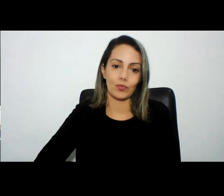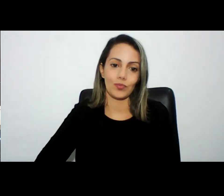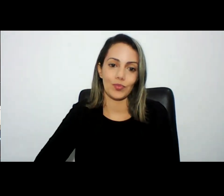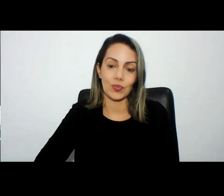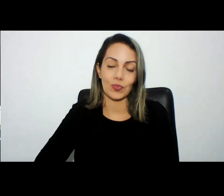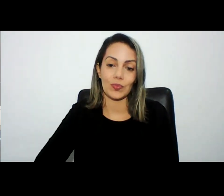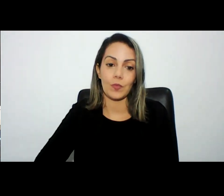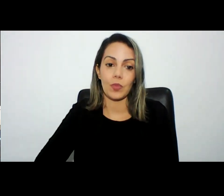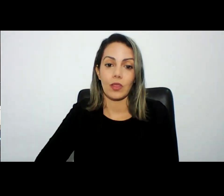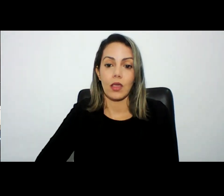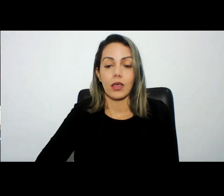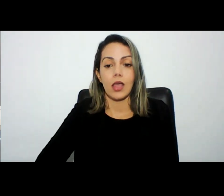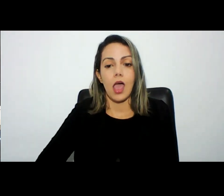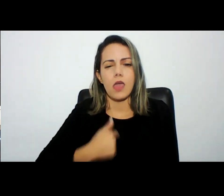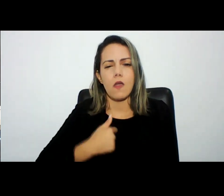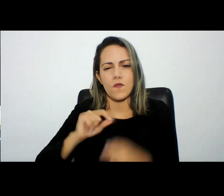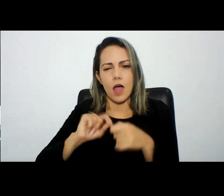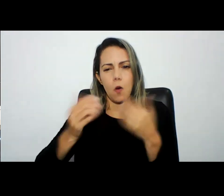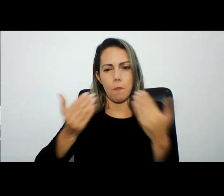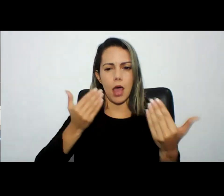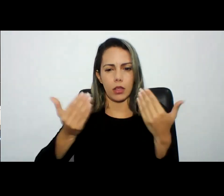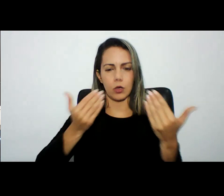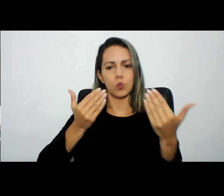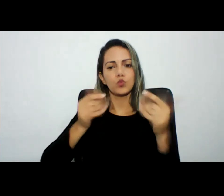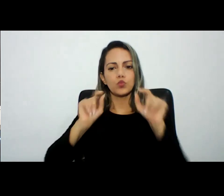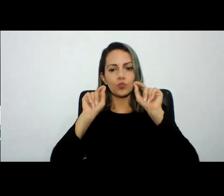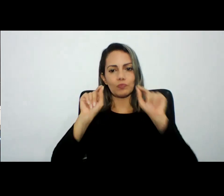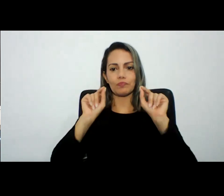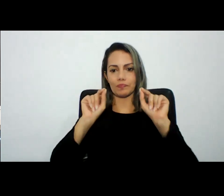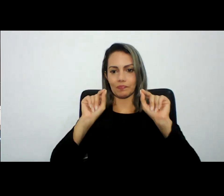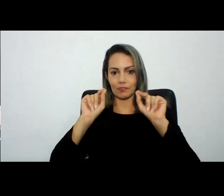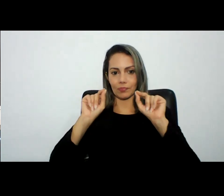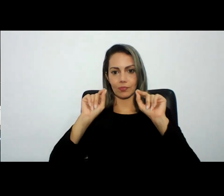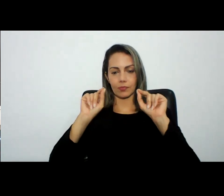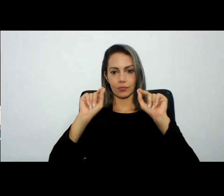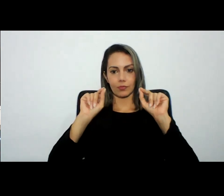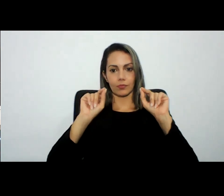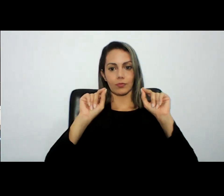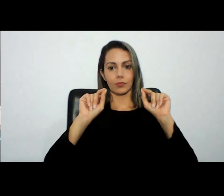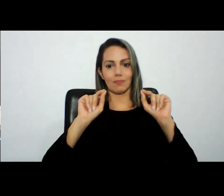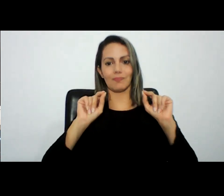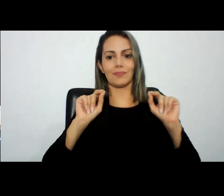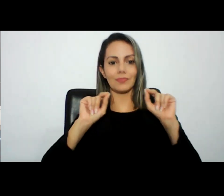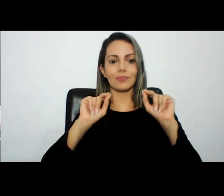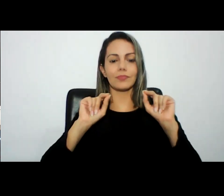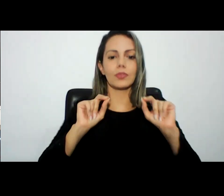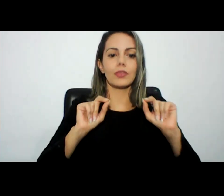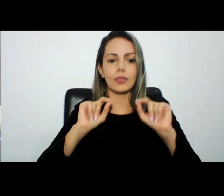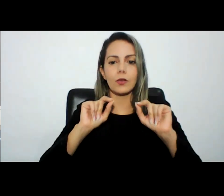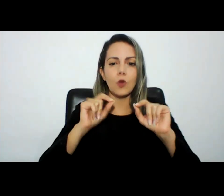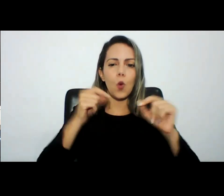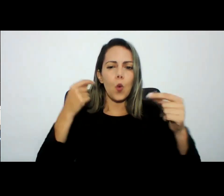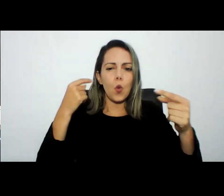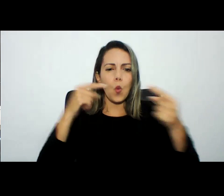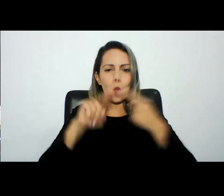uma comparação que é a seguinte principalmente na área da quando estamos falando do combate à pedofilia os pais quando vão